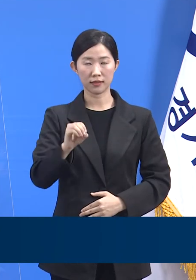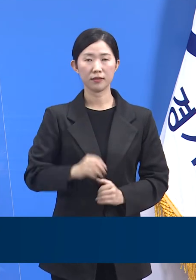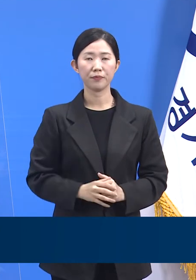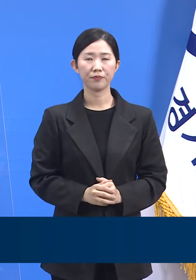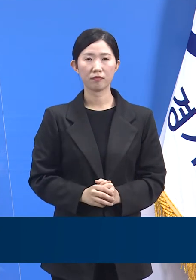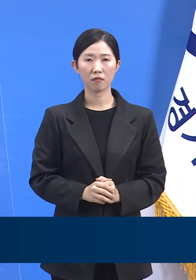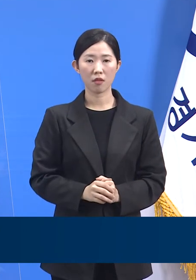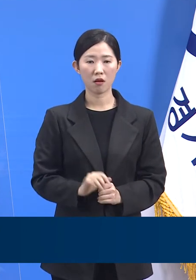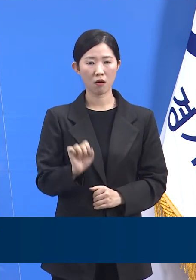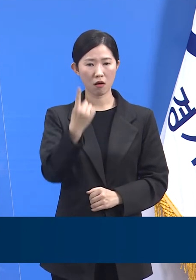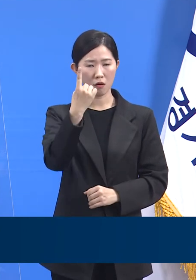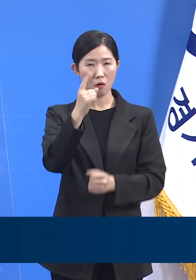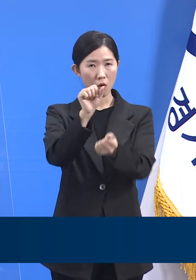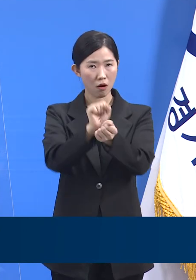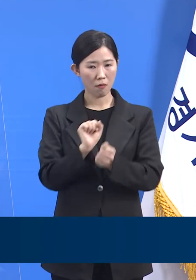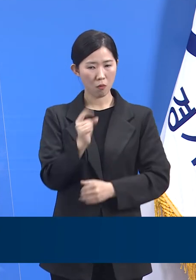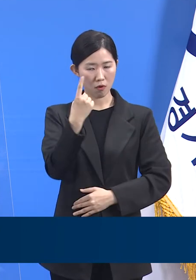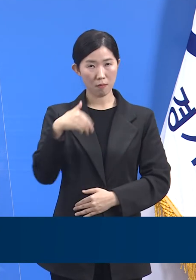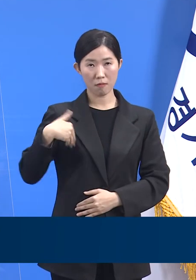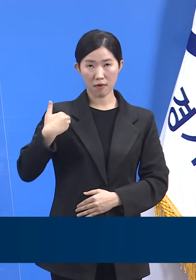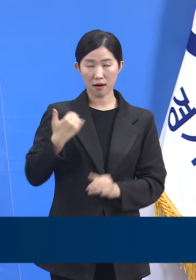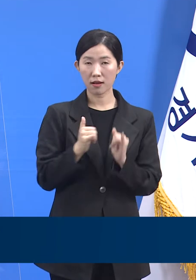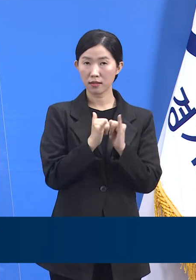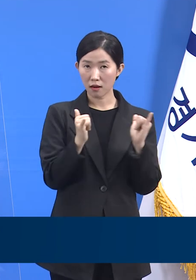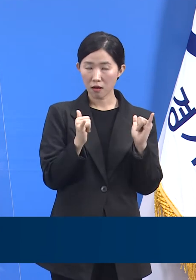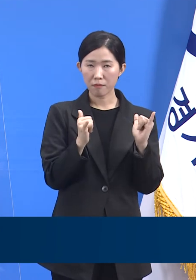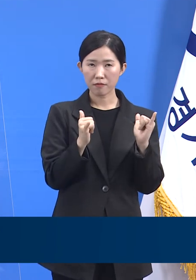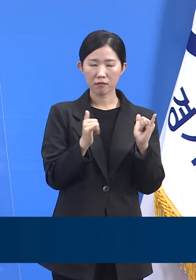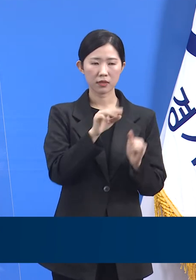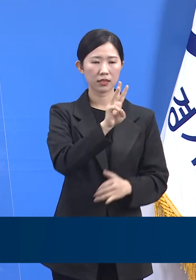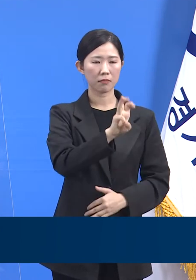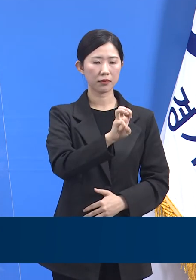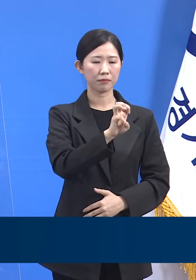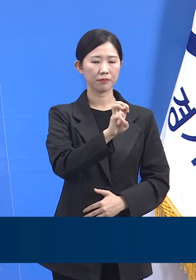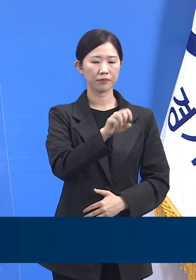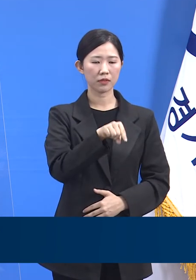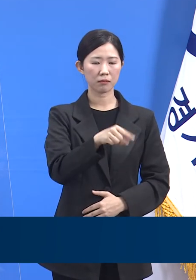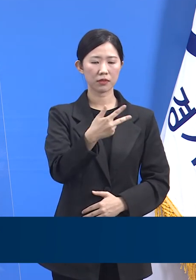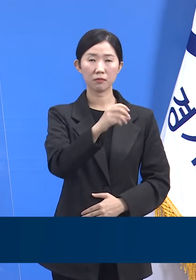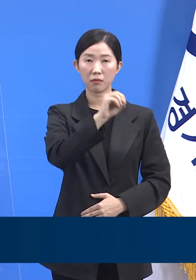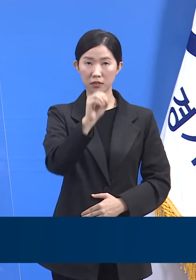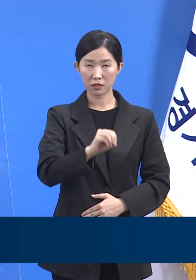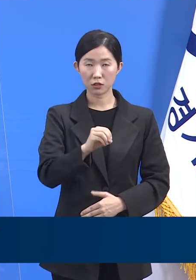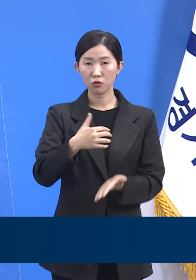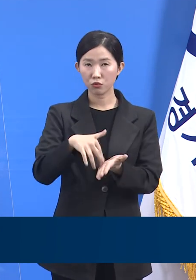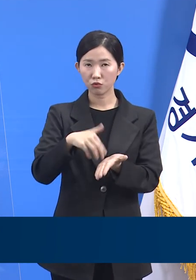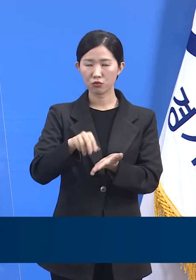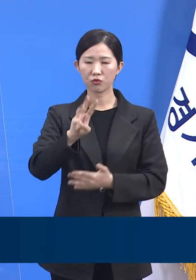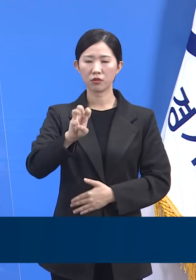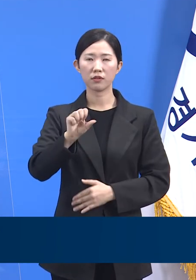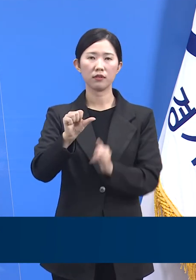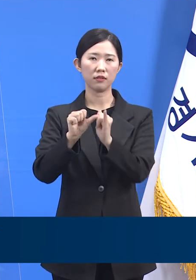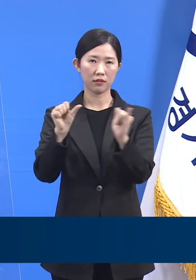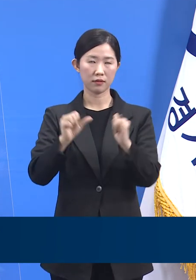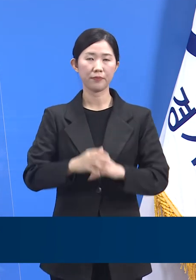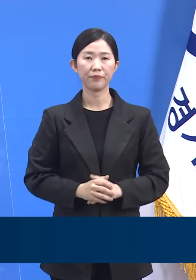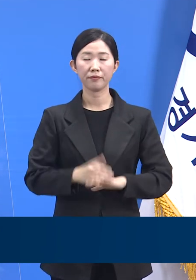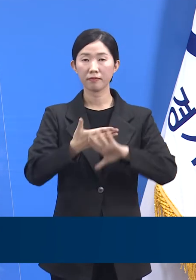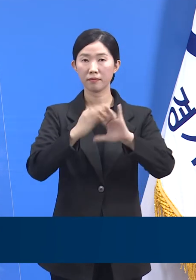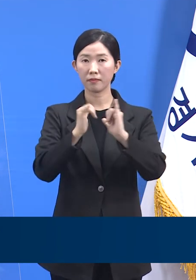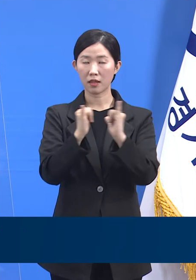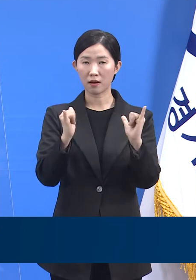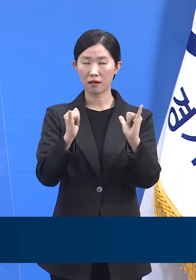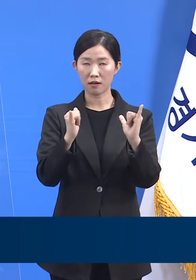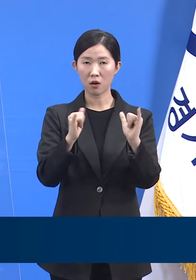감염 경로를 알 수 없는 확진자는 30.7%인 35명입니다. 외국인 확진자는